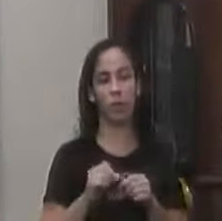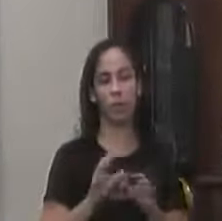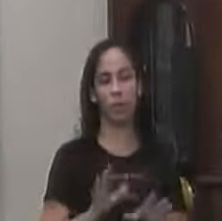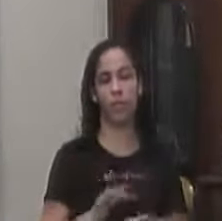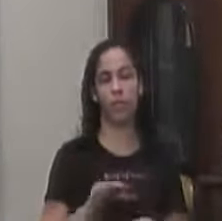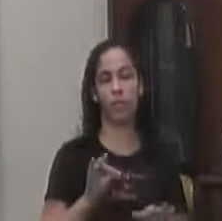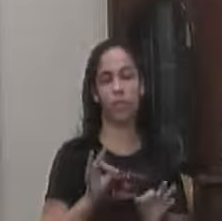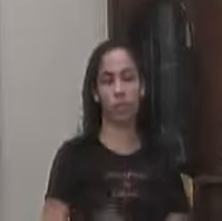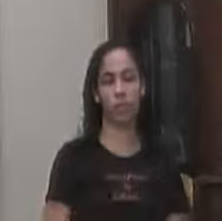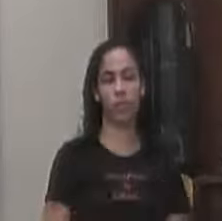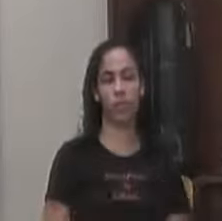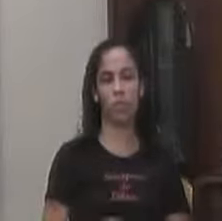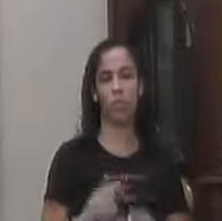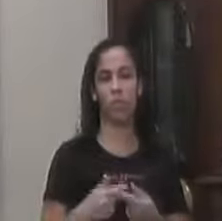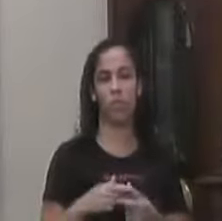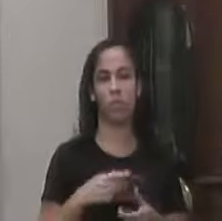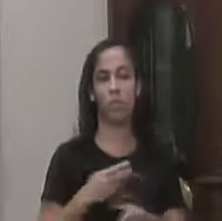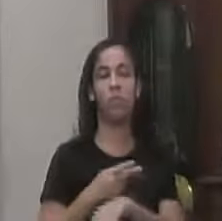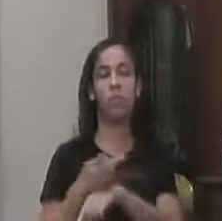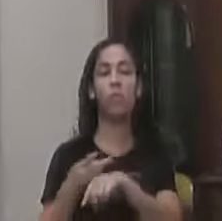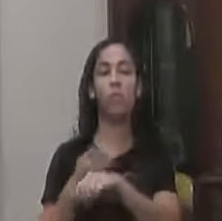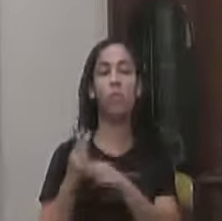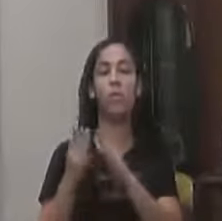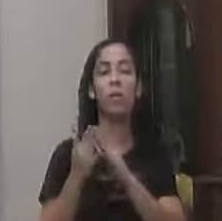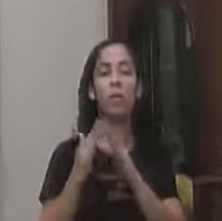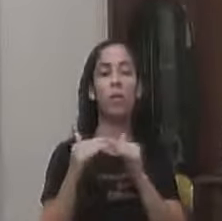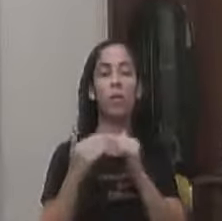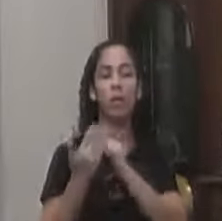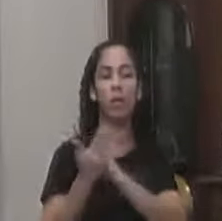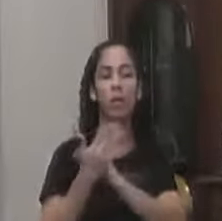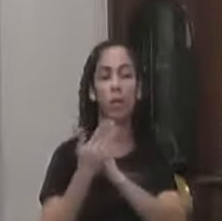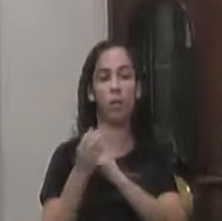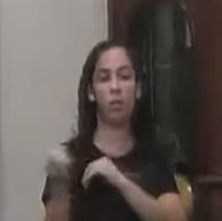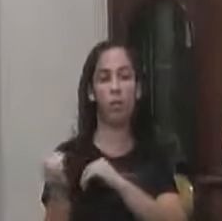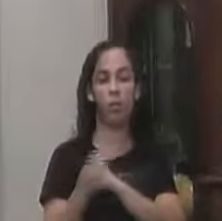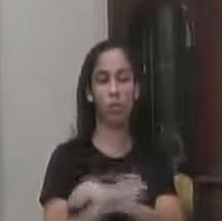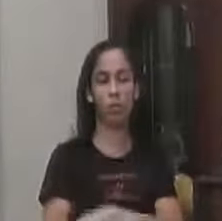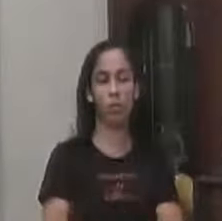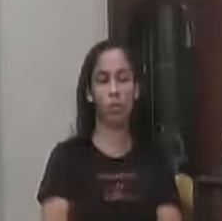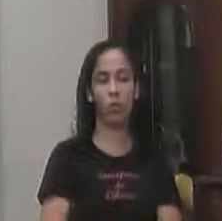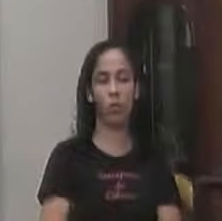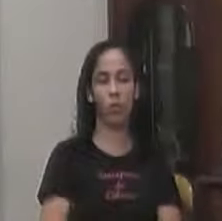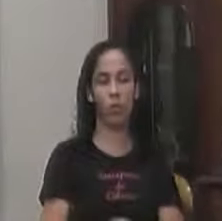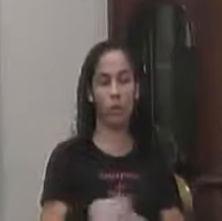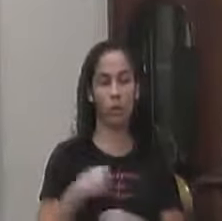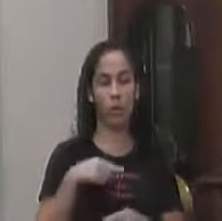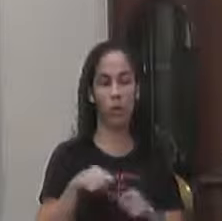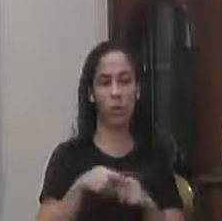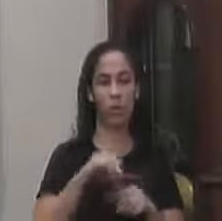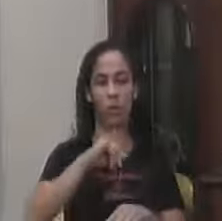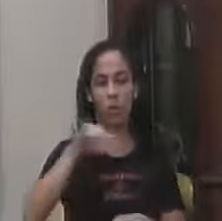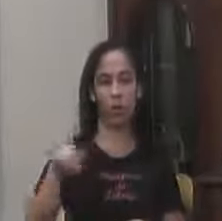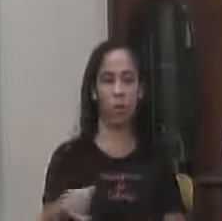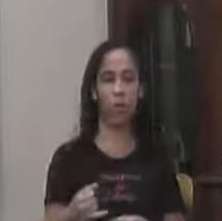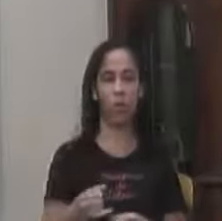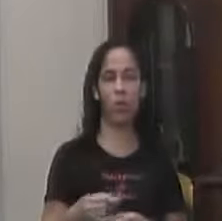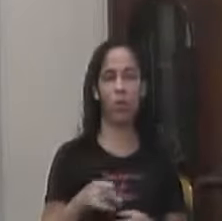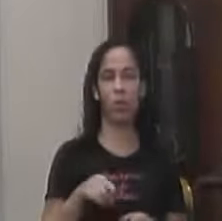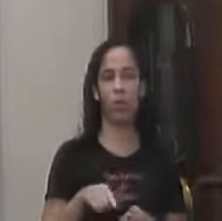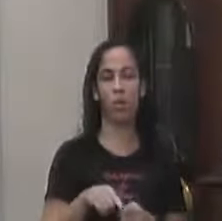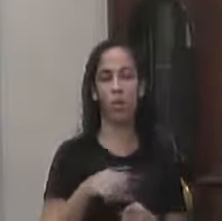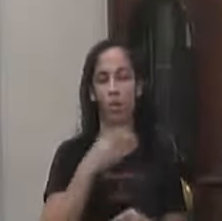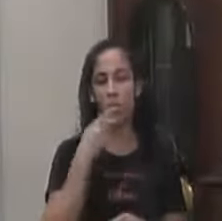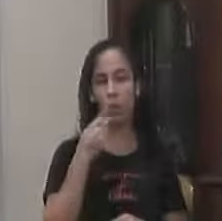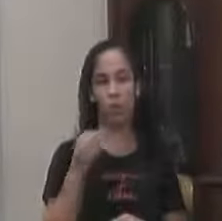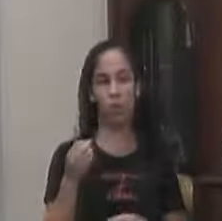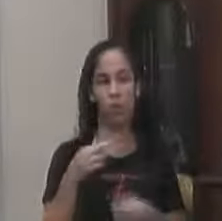a gente tem que buscar Eficiência Também Através Da modernidade E eu vou aproveitar Quando se fala